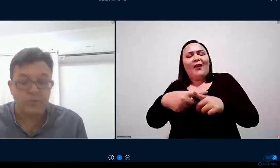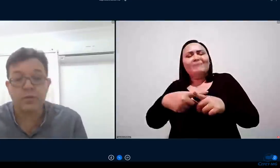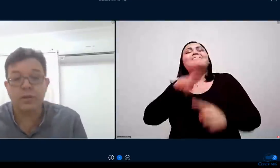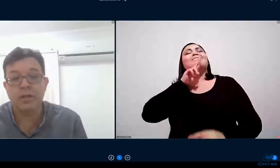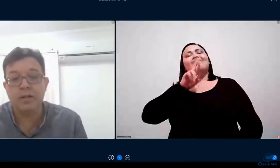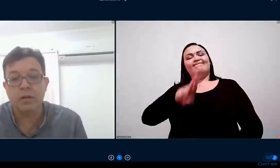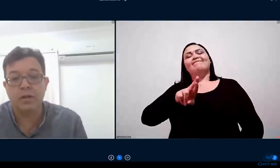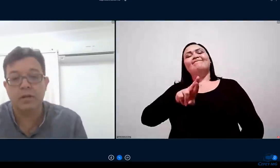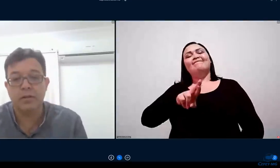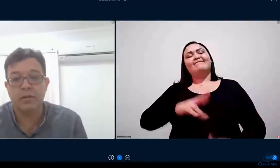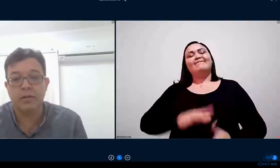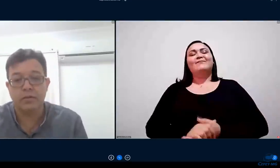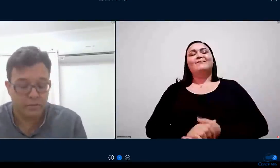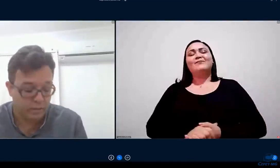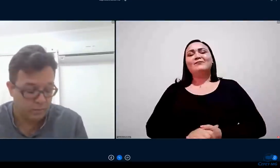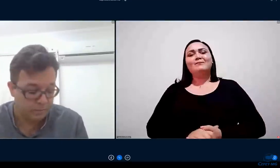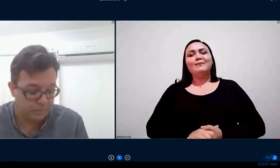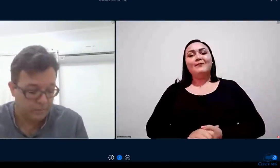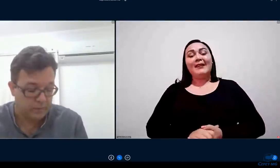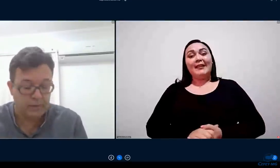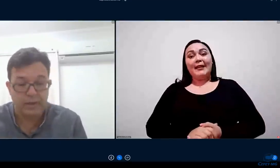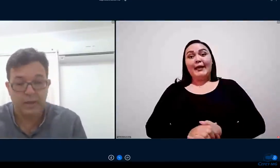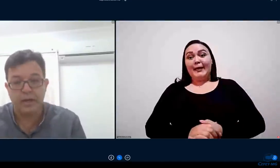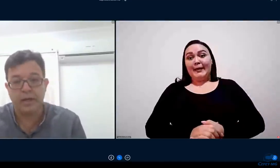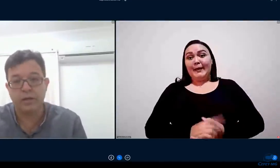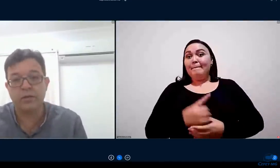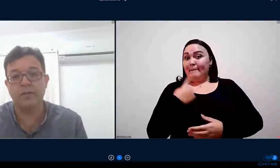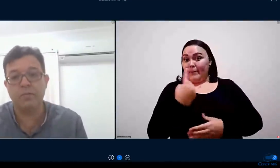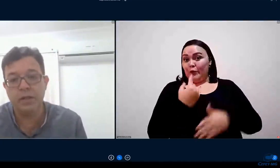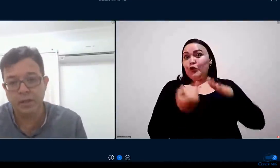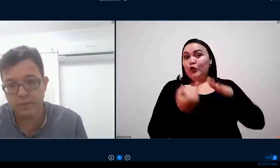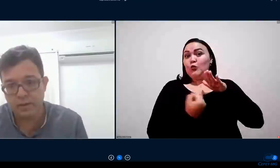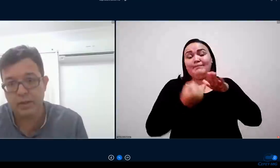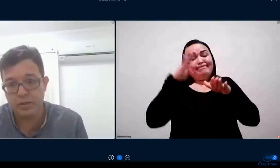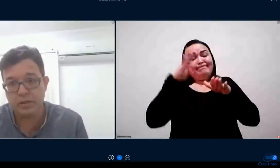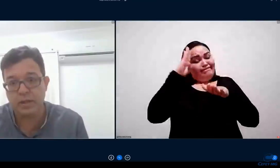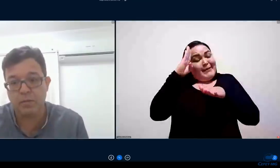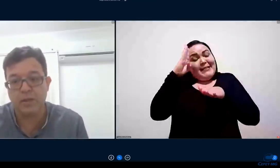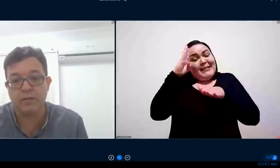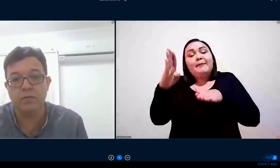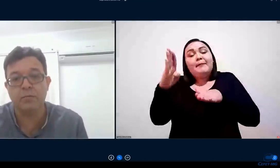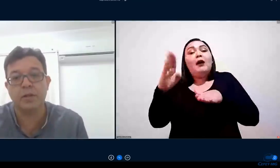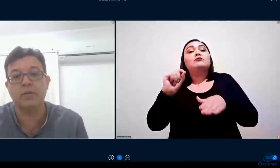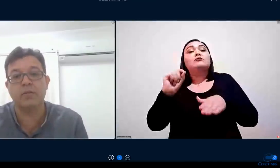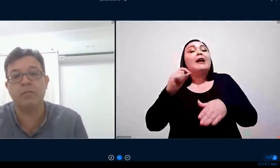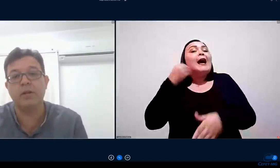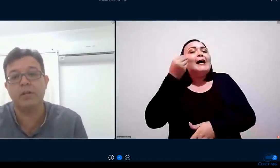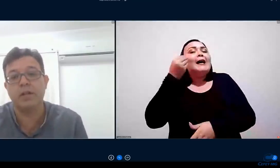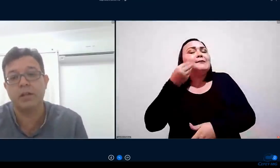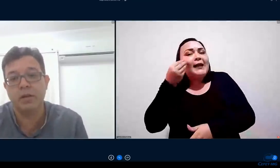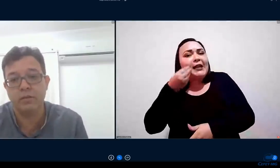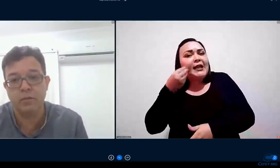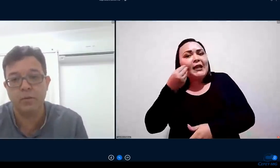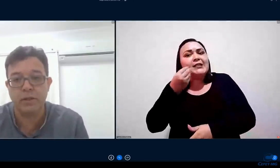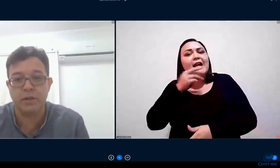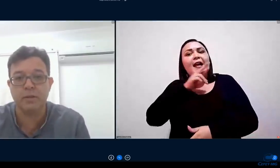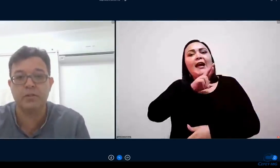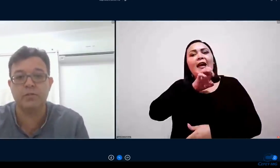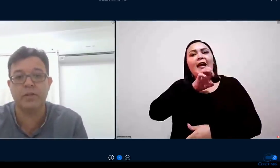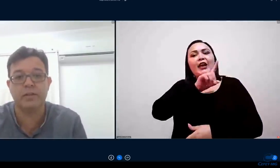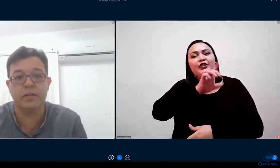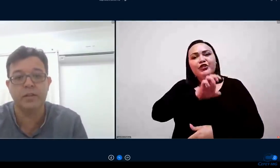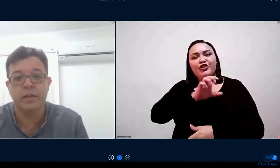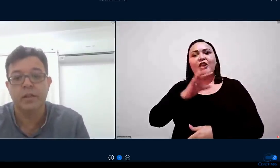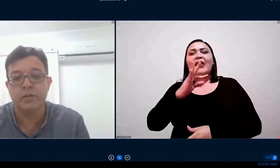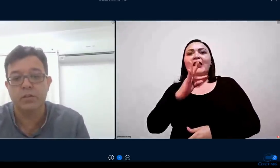foi fundamental para a nossa instituição a nossa experiência na Rede Atec Brasil quem não sabe a Rede Atec Brasil é programa